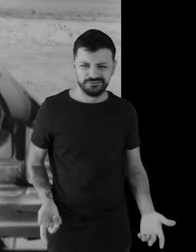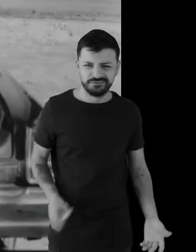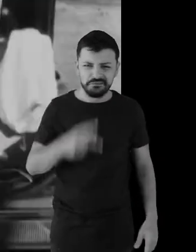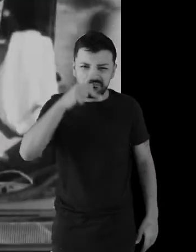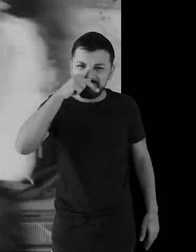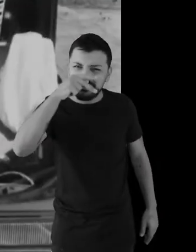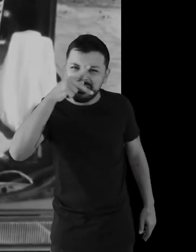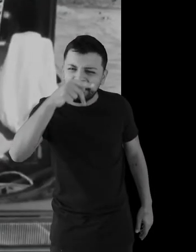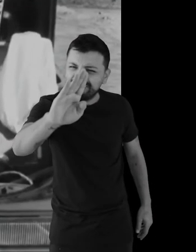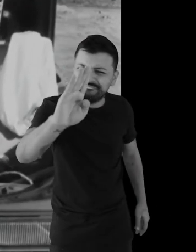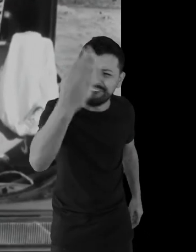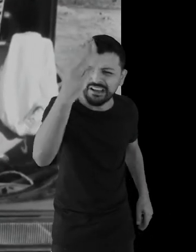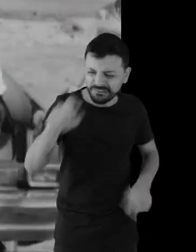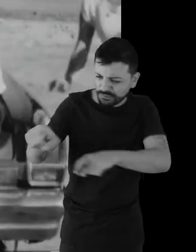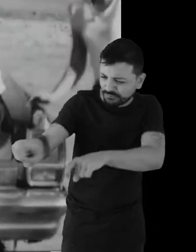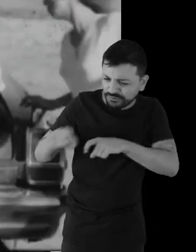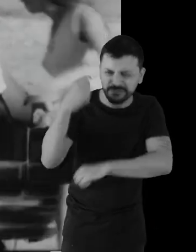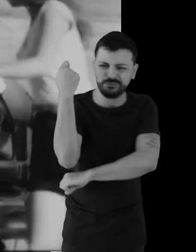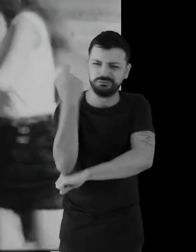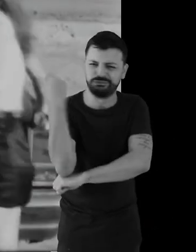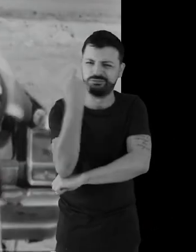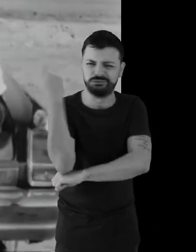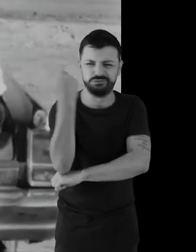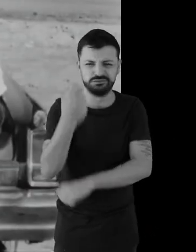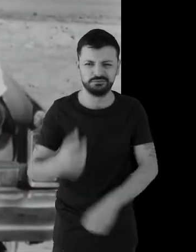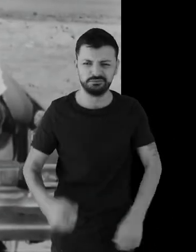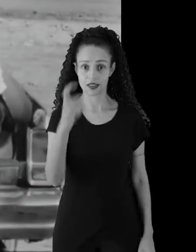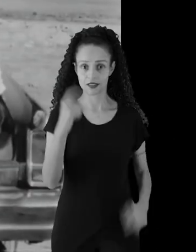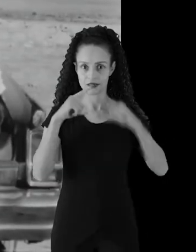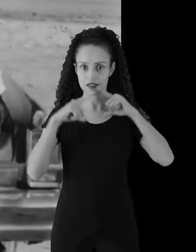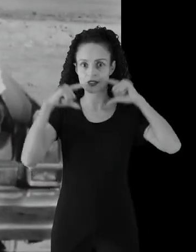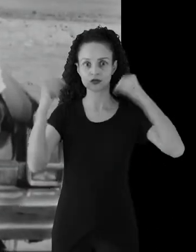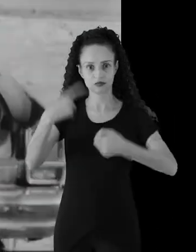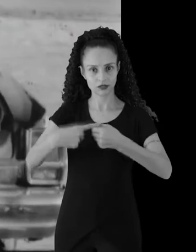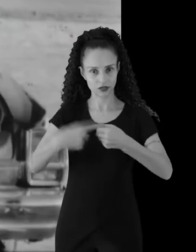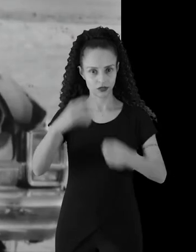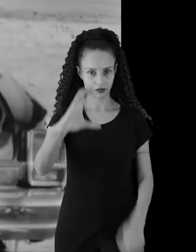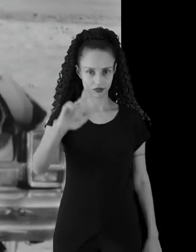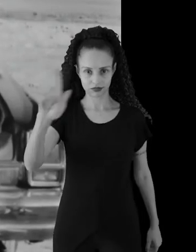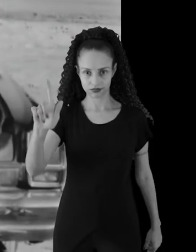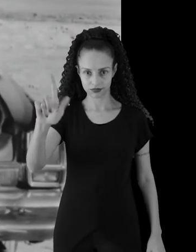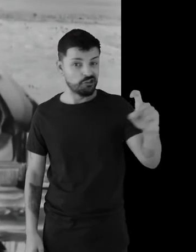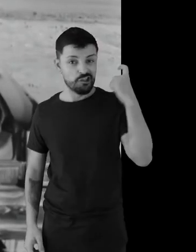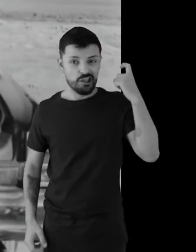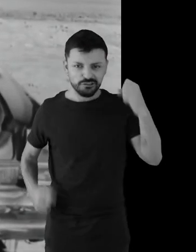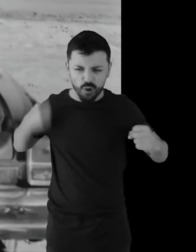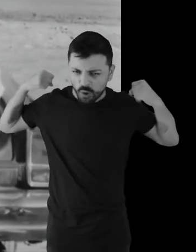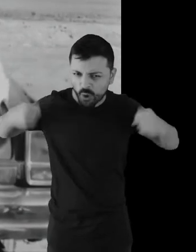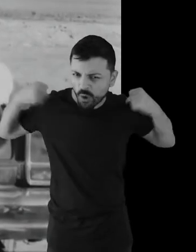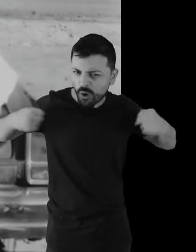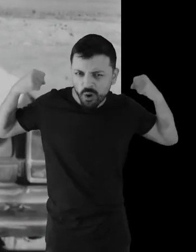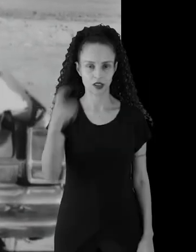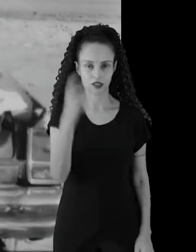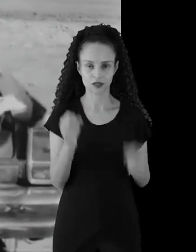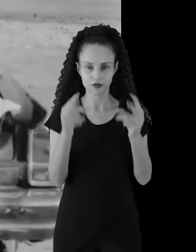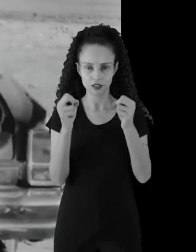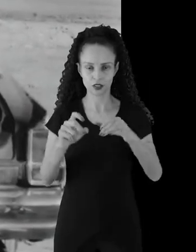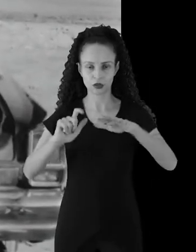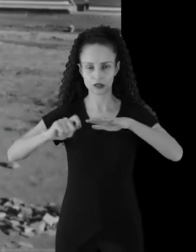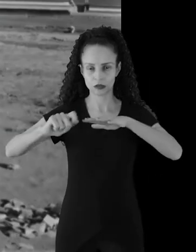Prado, falso fazendeiro do Rio Grande. Ex-garçom em Campo Grande. Ex-corretor. Ex-vendedor de cortador de